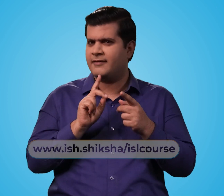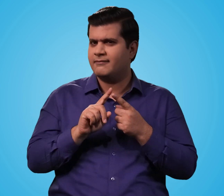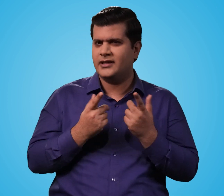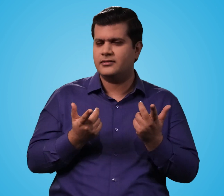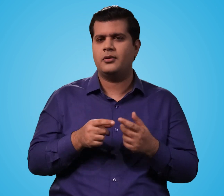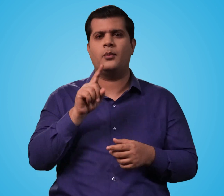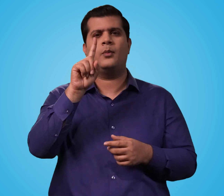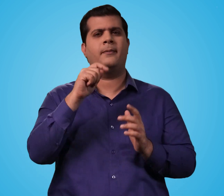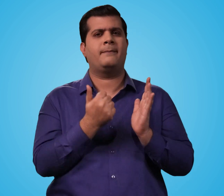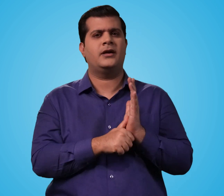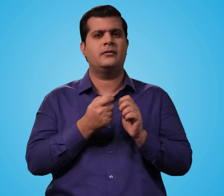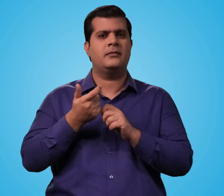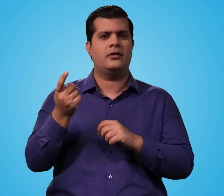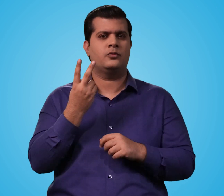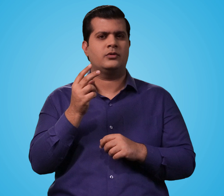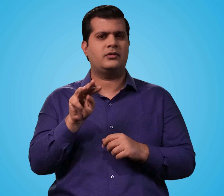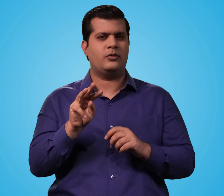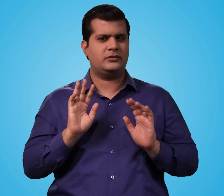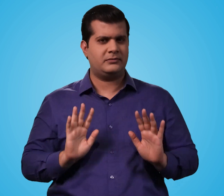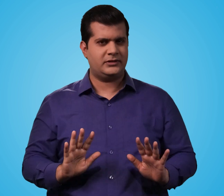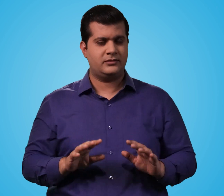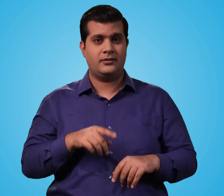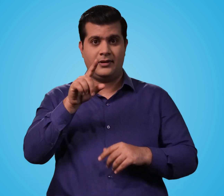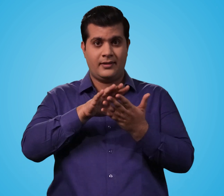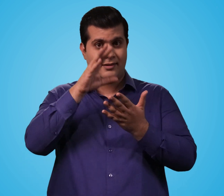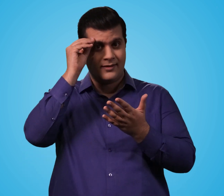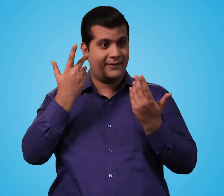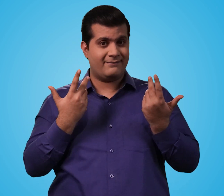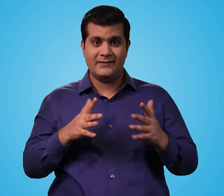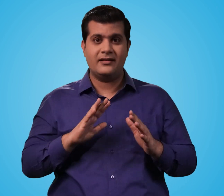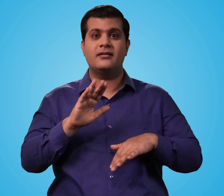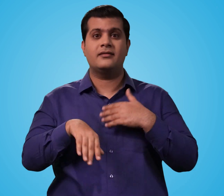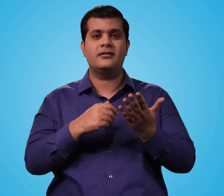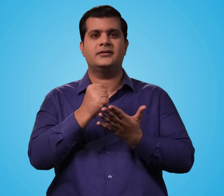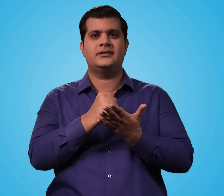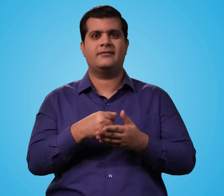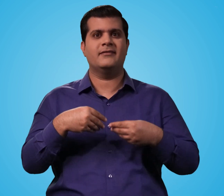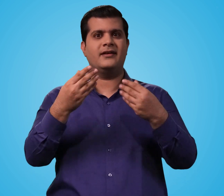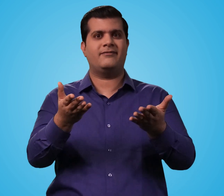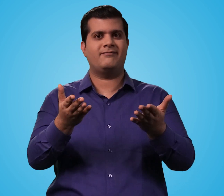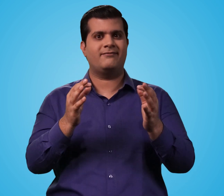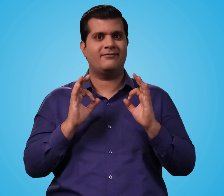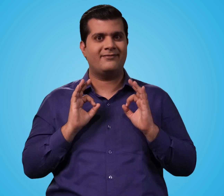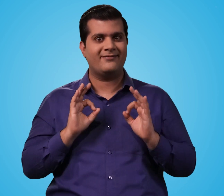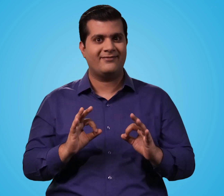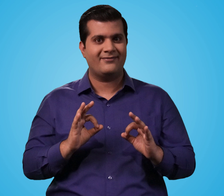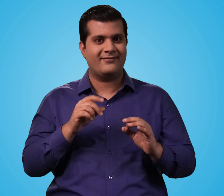एक महिने के कोर्स की फीज 2000 रुपे है कोर्स के बाद आपको एक certificate भी दिया जाएगा बहुत खूब